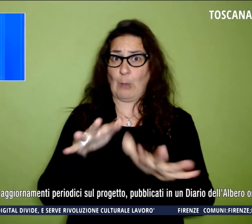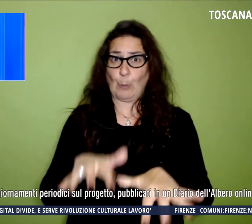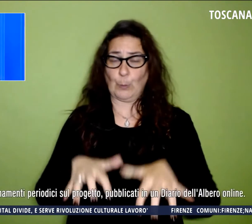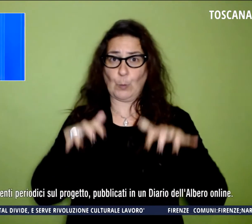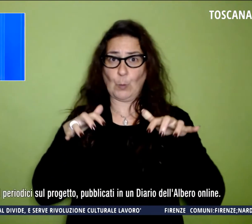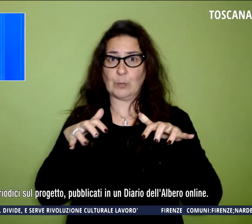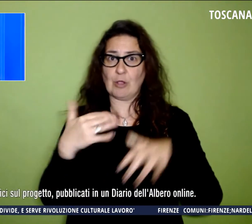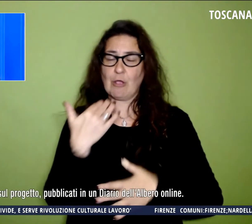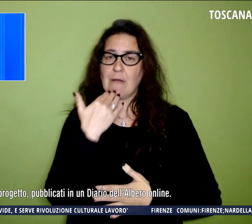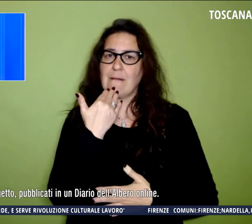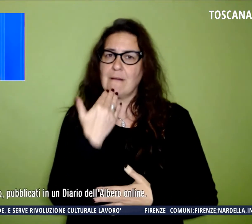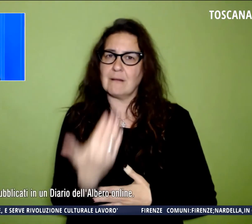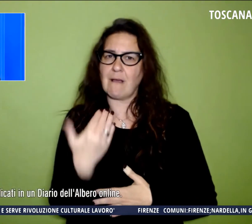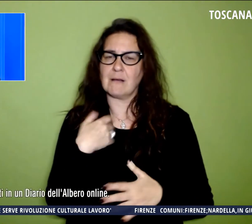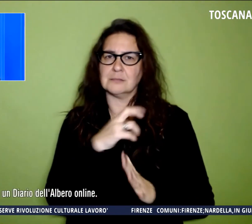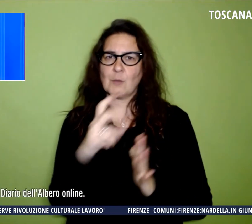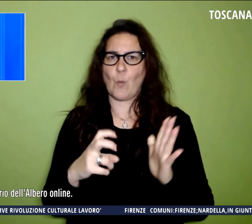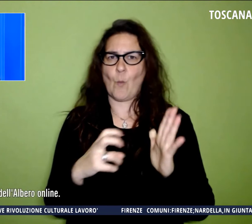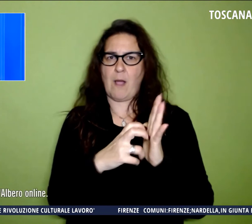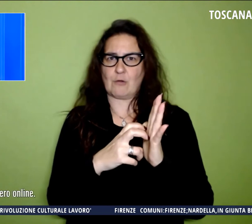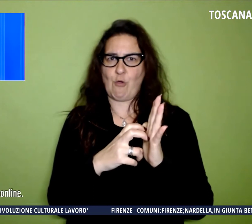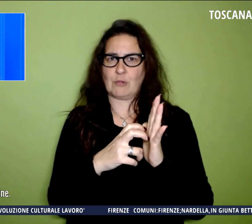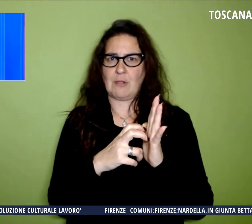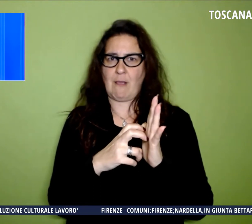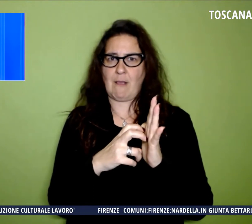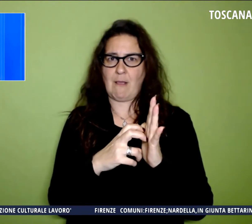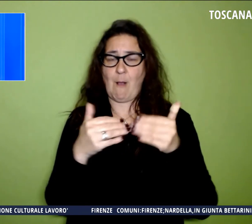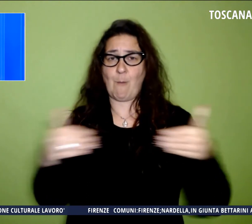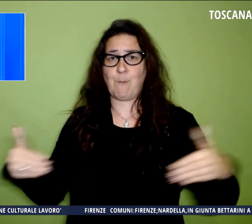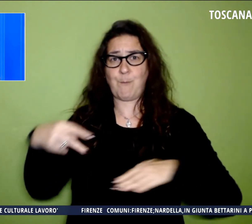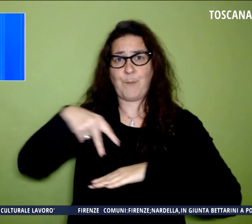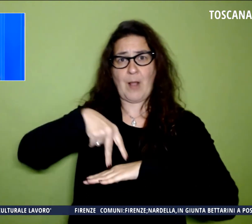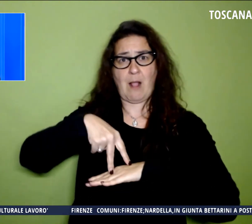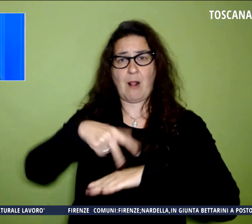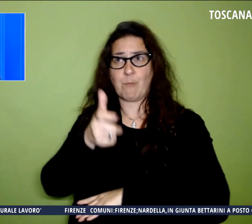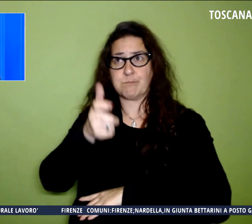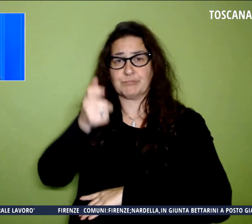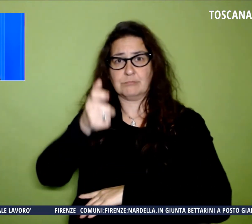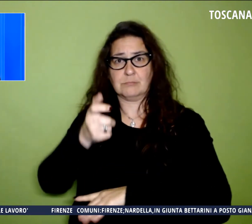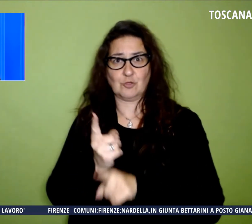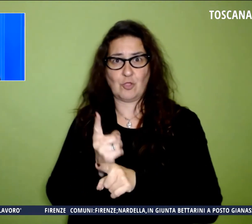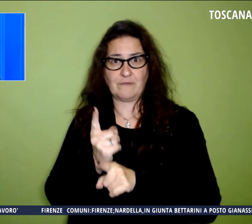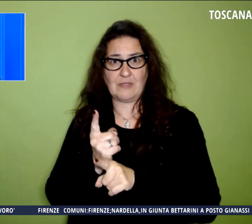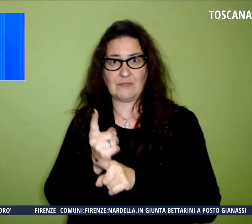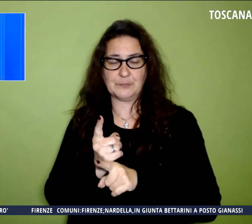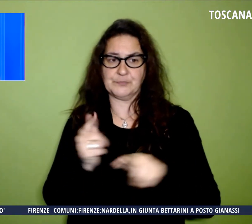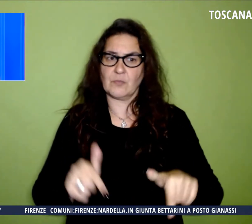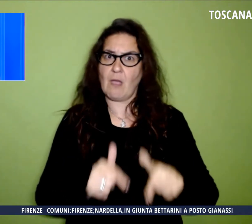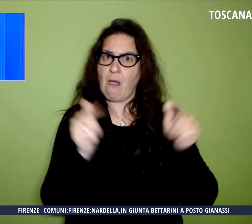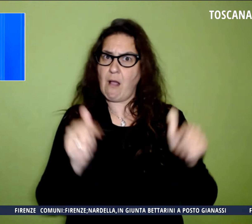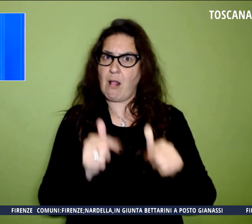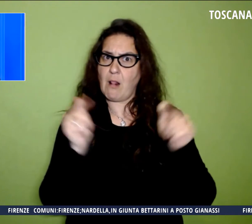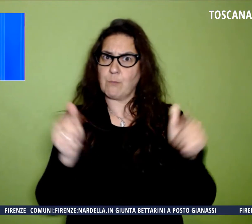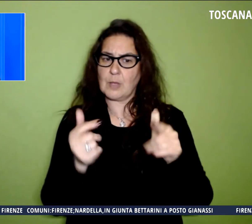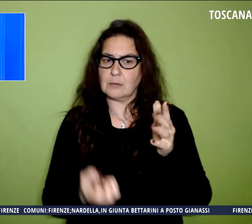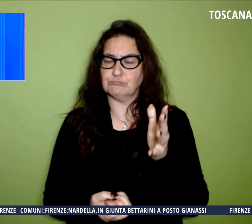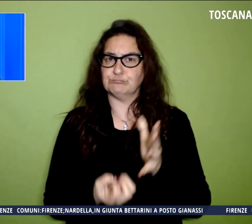QR proiettato sul palco e da scannerizzare. Gli alberi che nasceranno da questa iniziativa